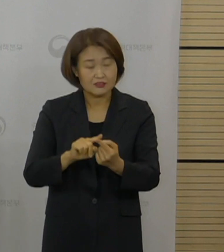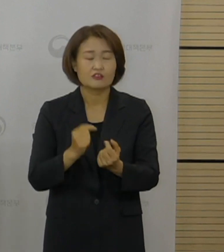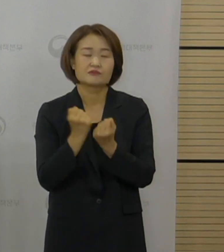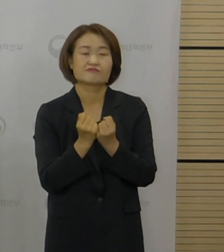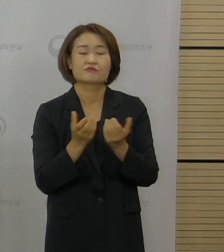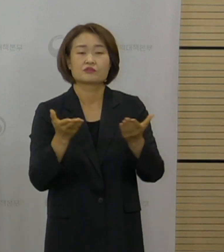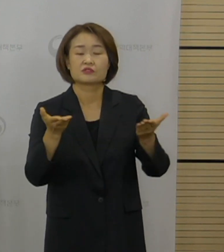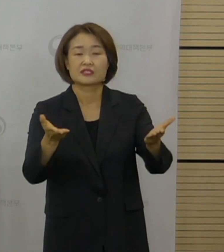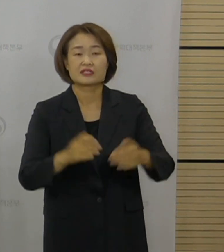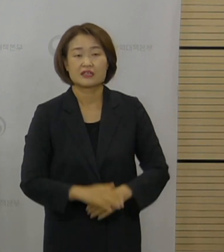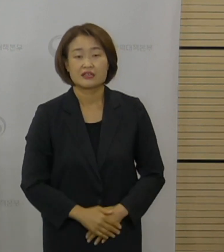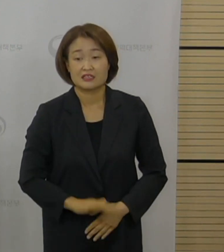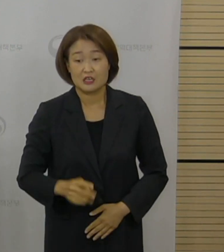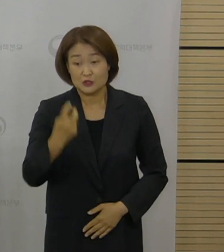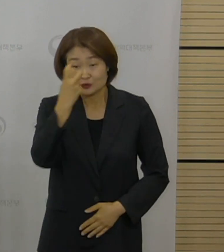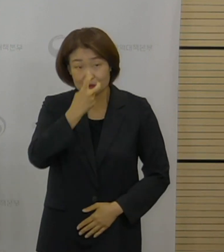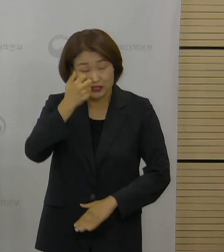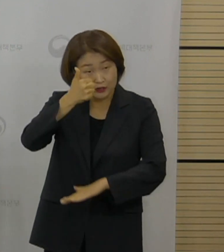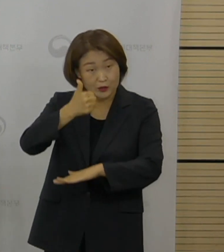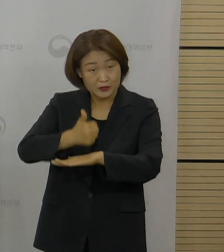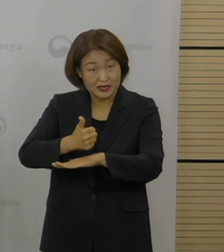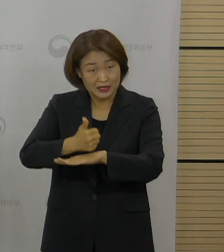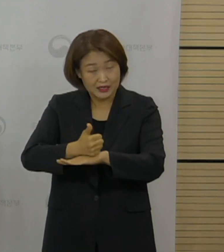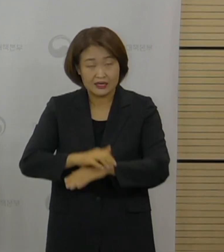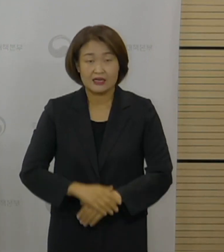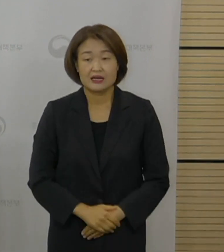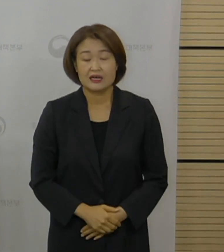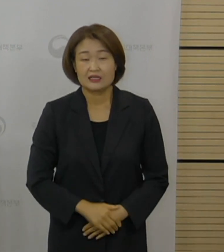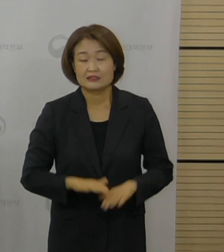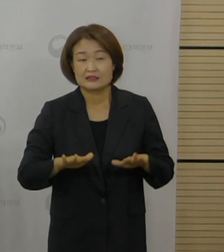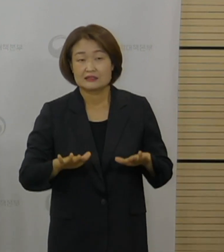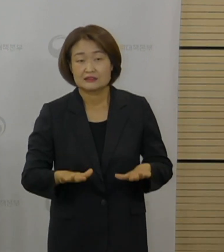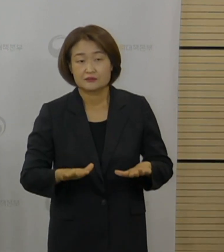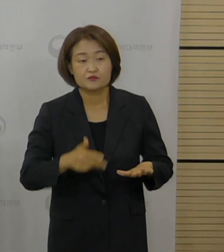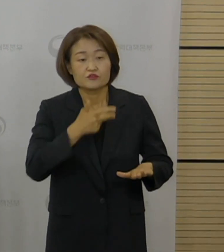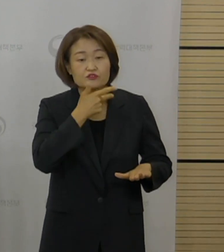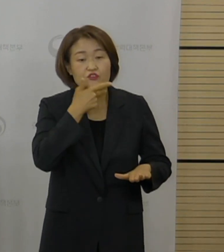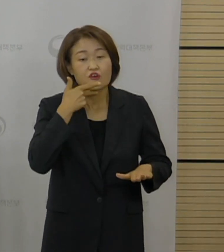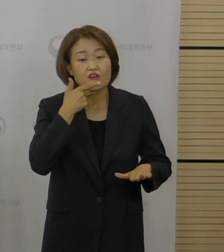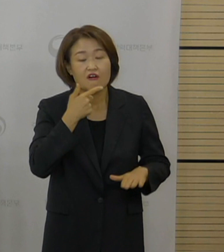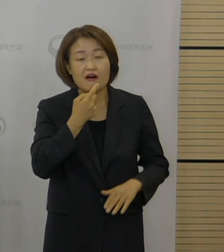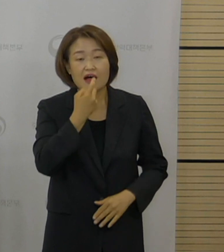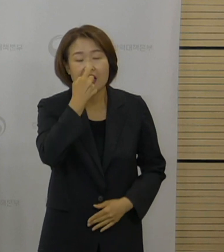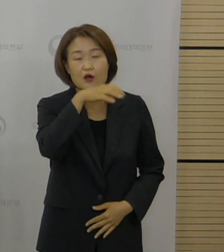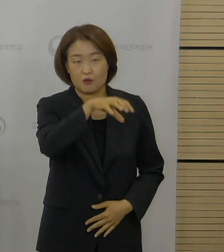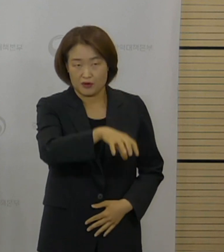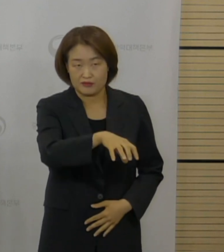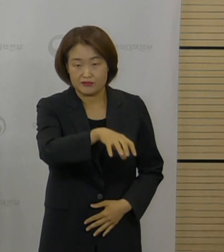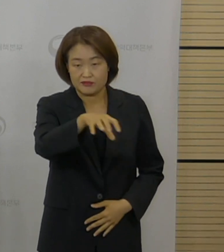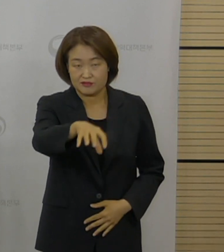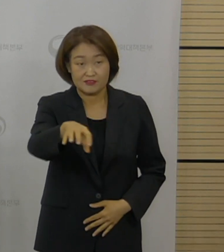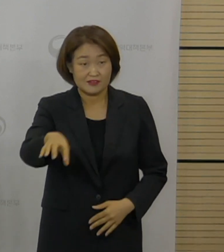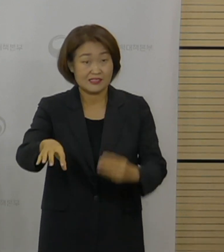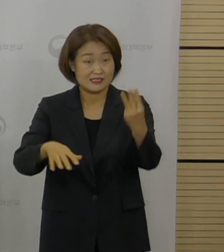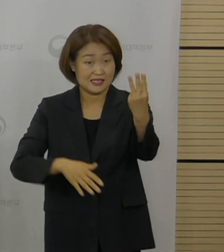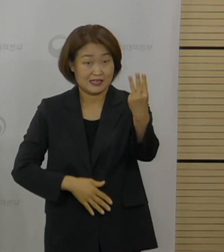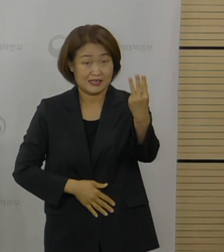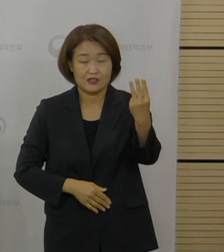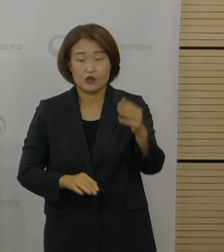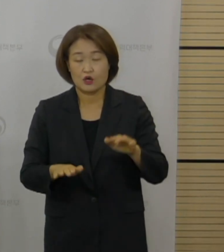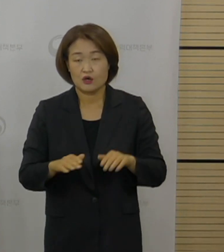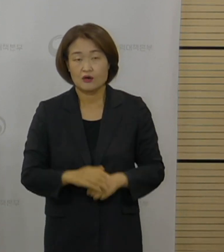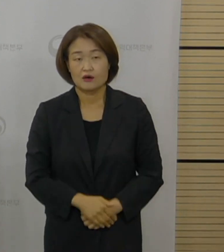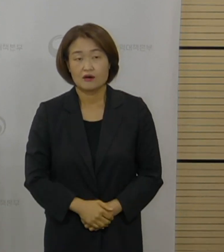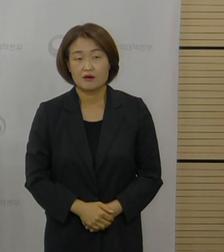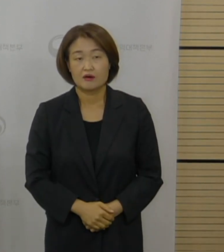현재까지 조사된 바에 따르면 세 개의 영어 학원 관련된 사례들입니다. 오늘